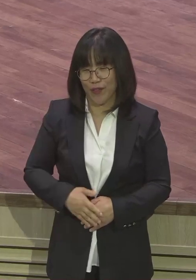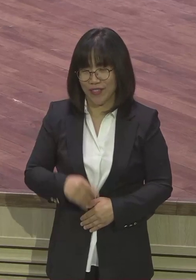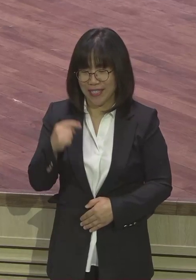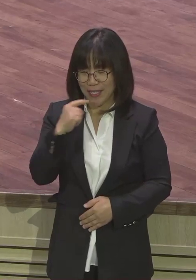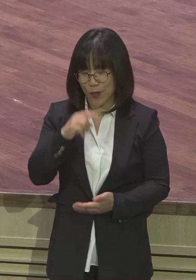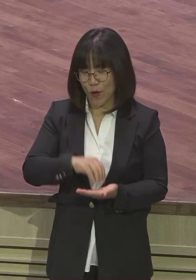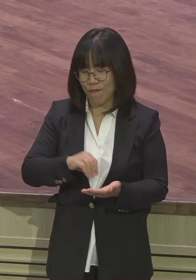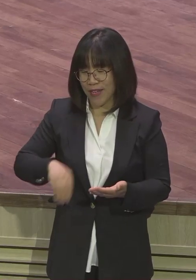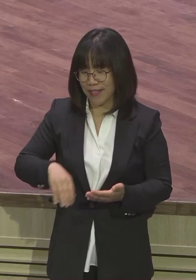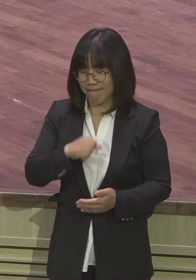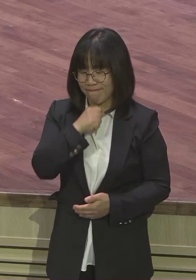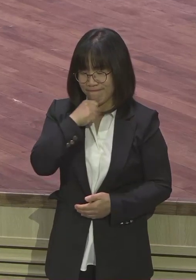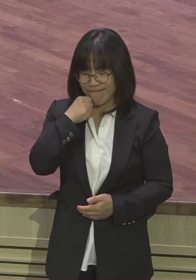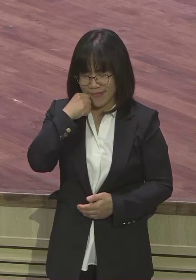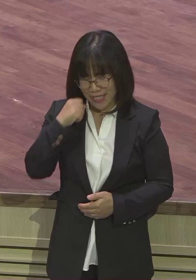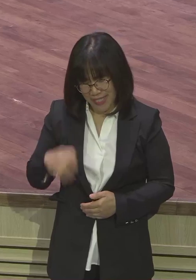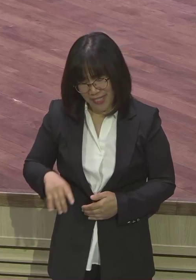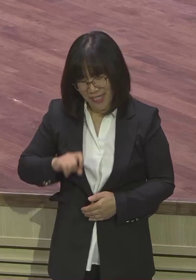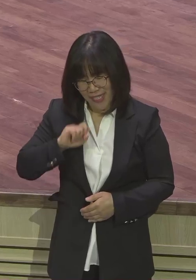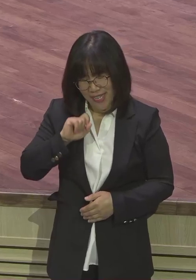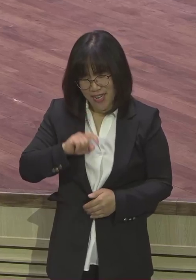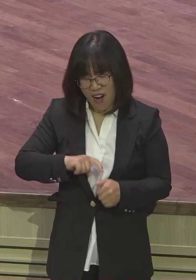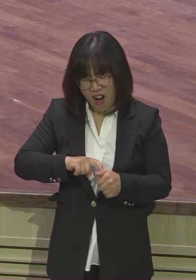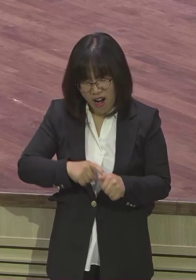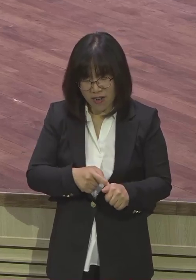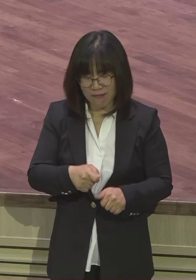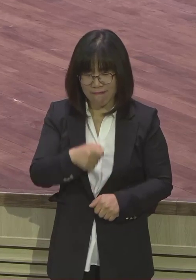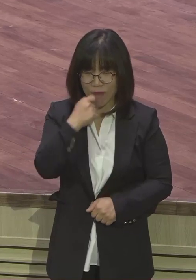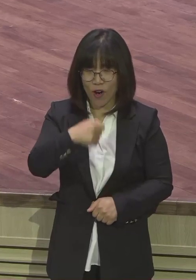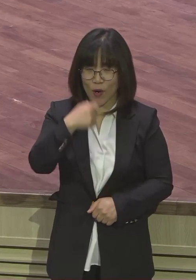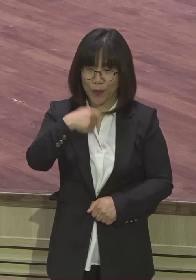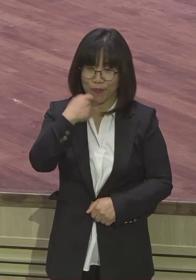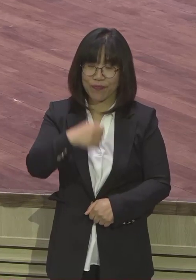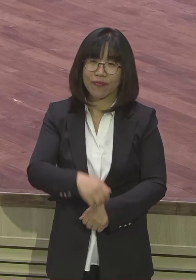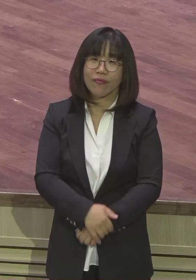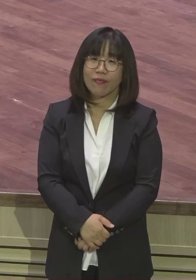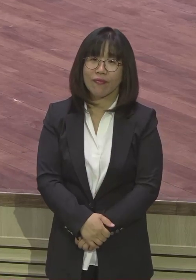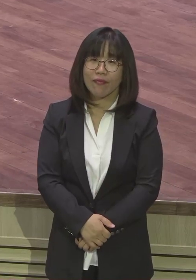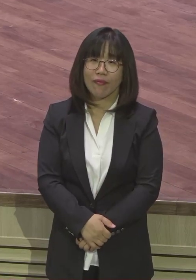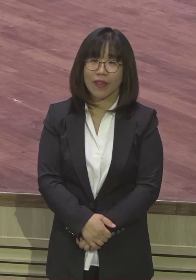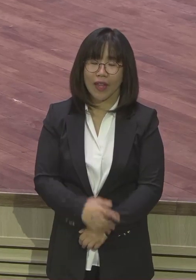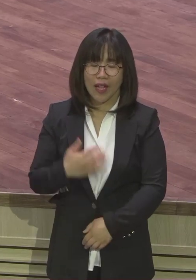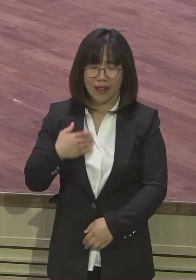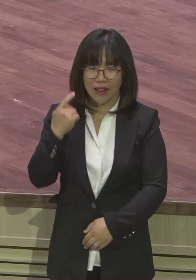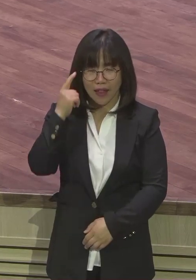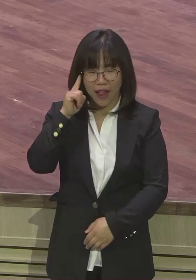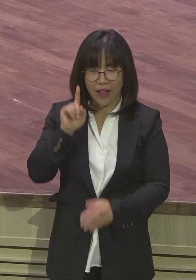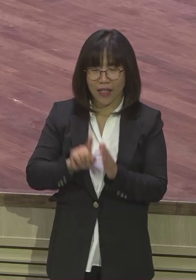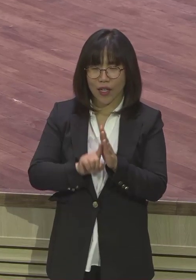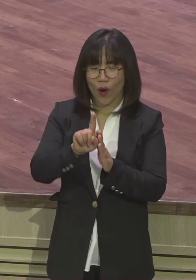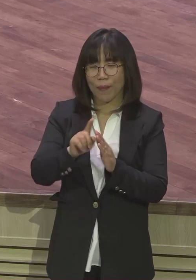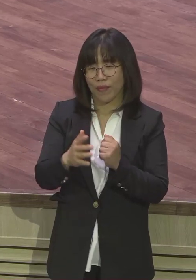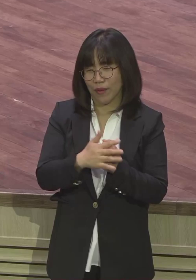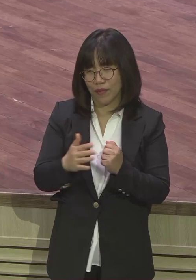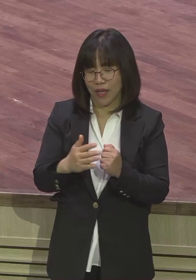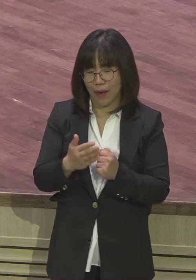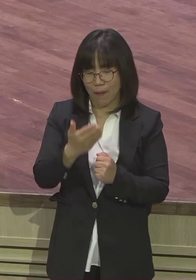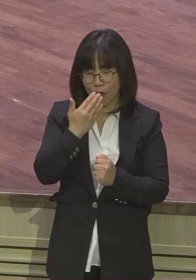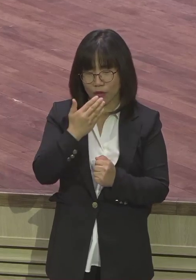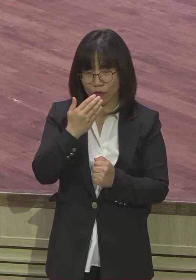몸에 좋으니까 어쩔 수 없는데 소금을 안 먹어야 돼요. 헤라비찌 그러니까 안 먹어야 되는데 딱 시간표로